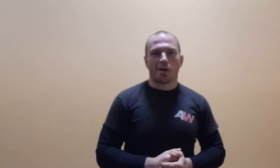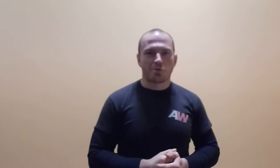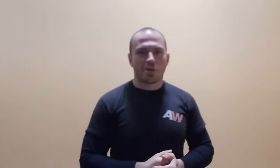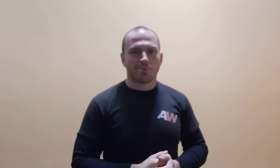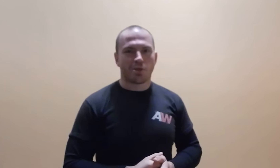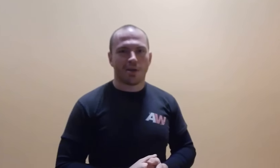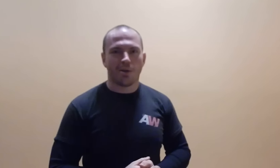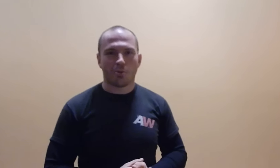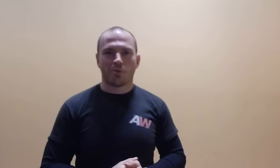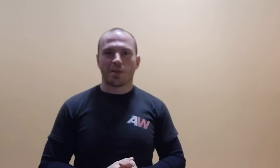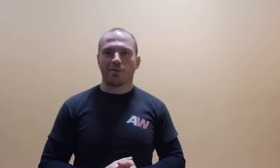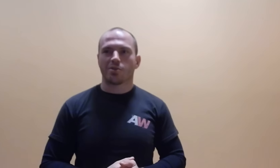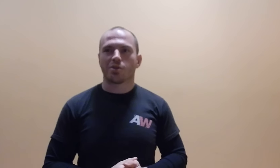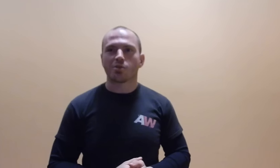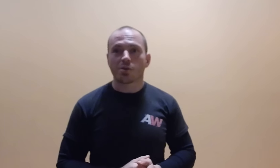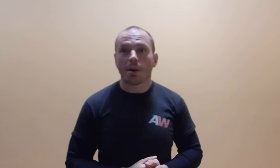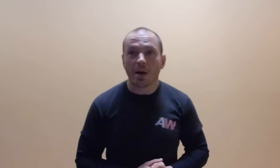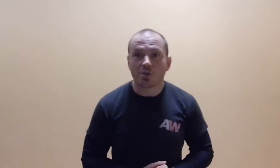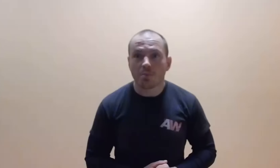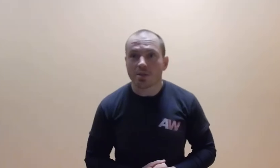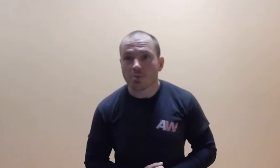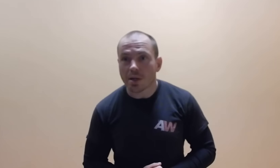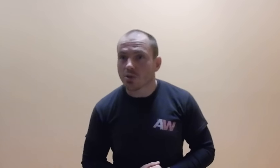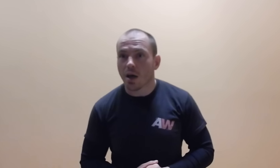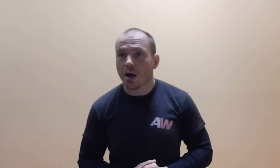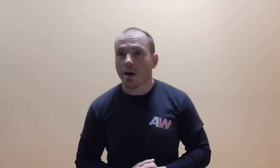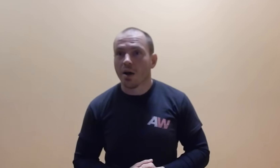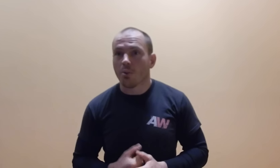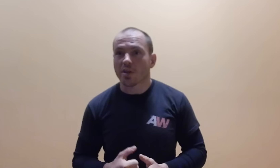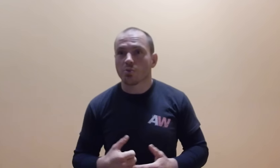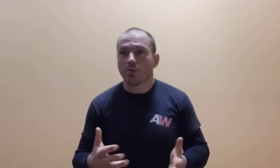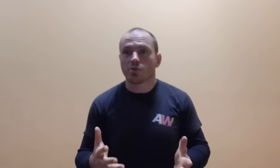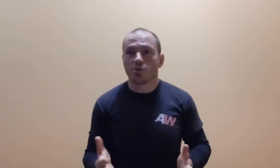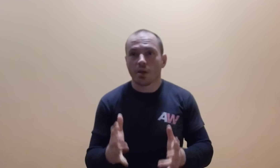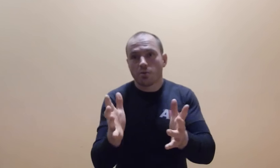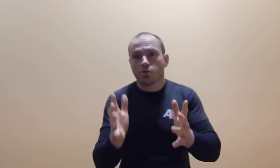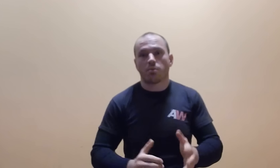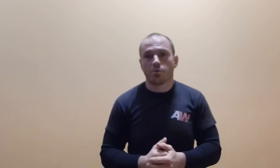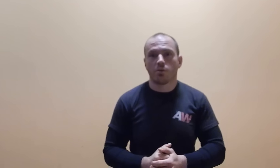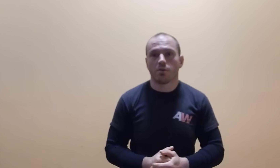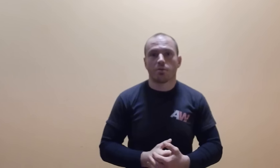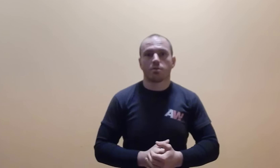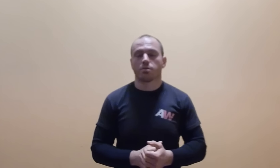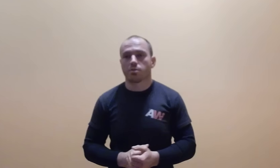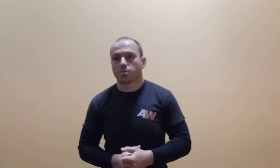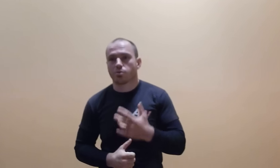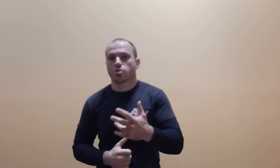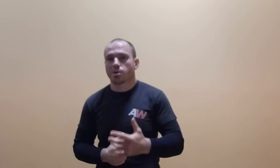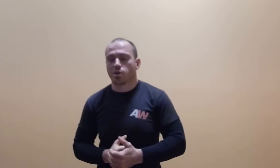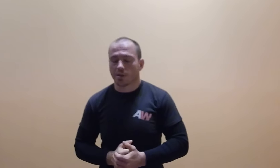naoczni, jakby się mogło wydawać, że często osoba patrzy, patrzy, patrzy, a opowiada zupełnie coś innego niż tam było do zobaczenia.